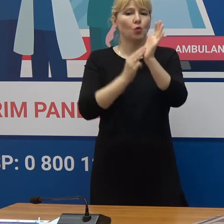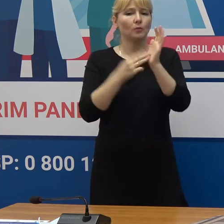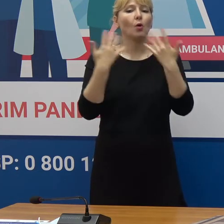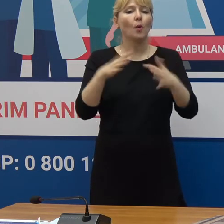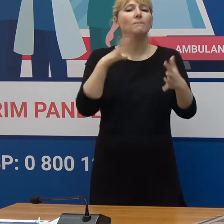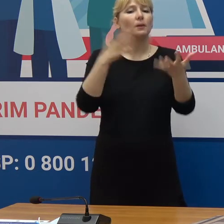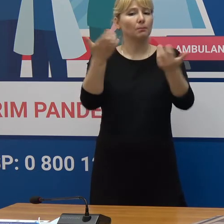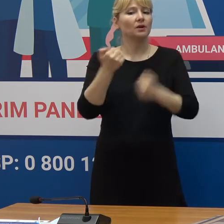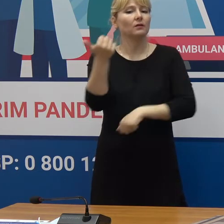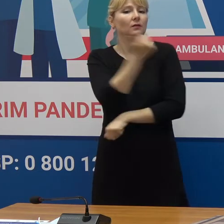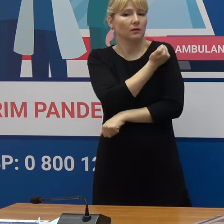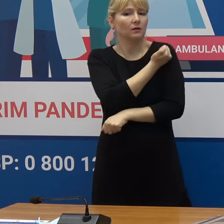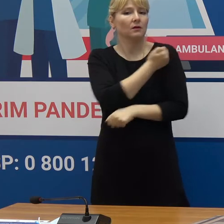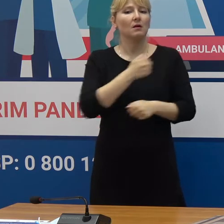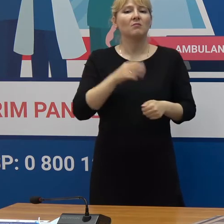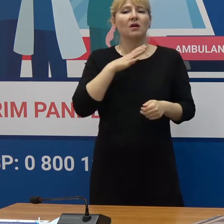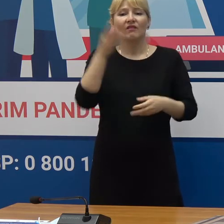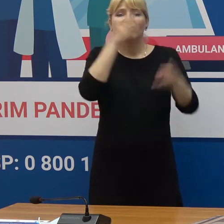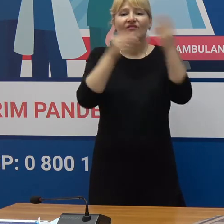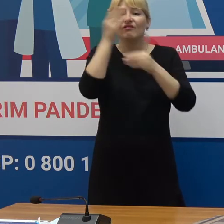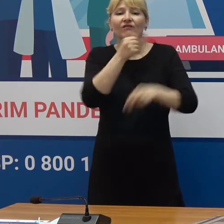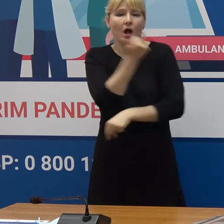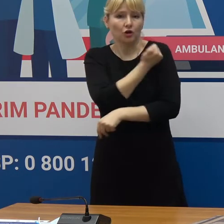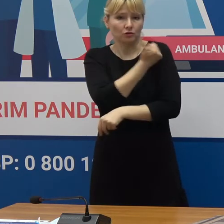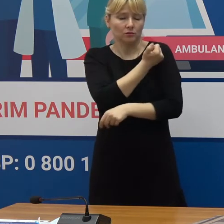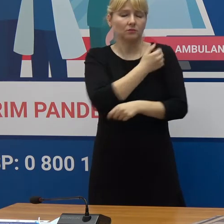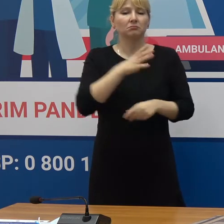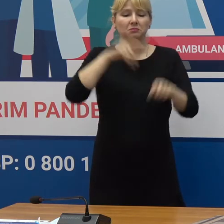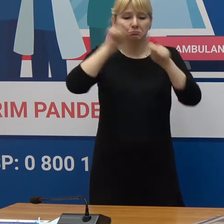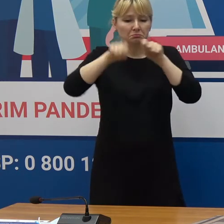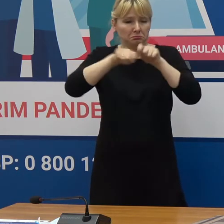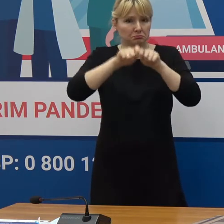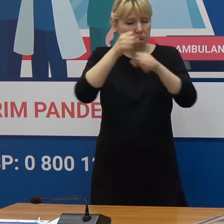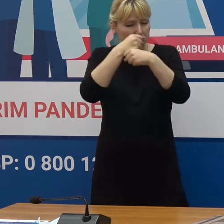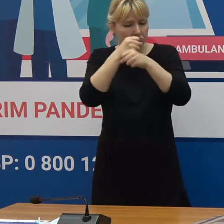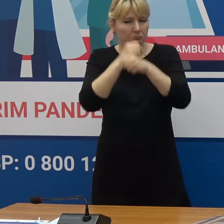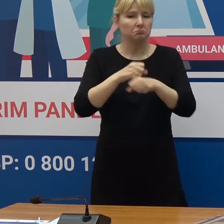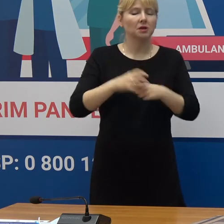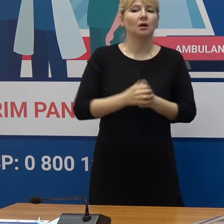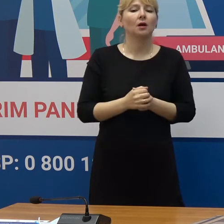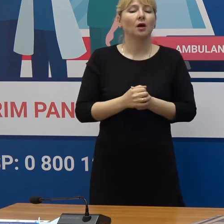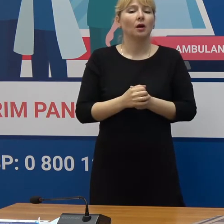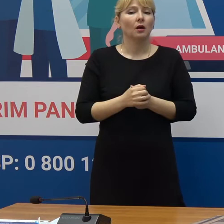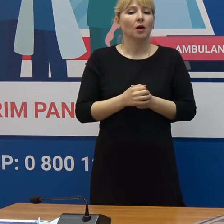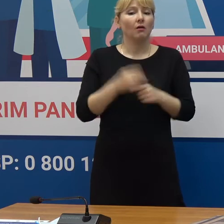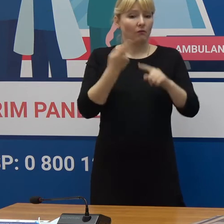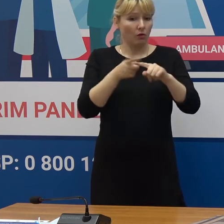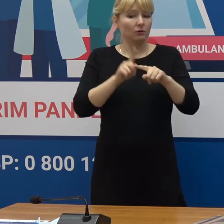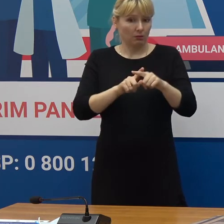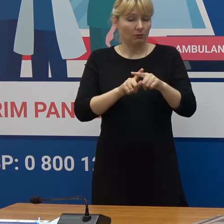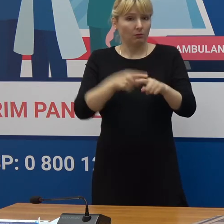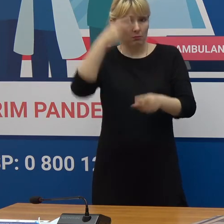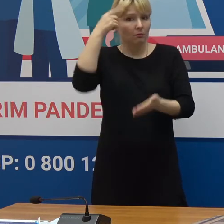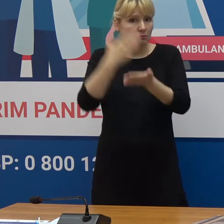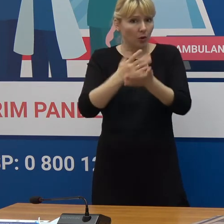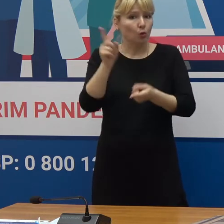primit injecția falsă Deci a fost un studiu cascontrol org Aceasta înseamnă că în acest